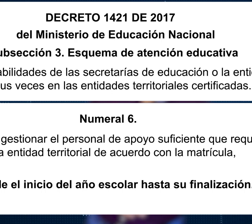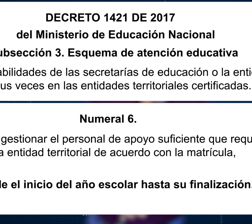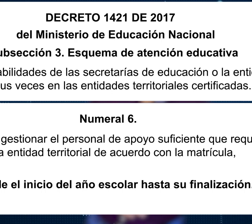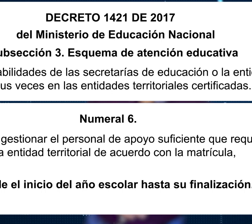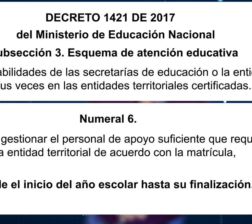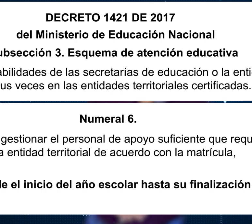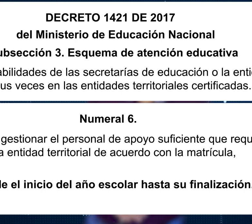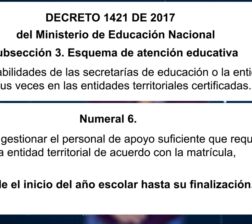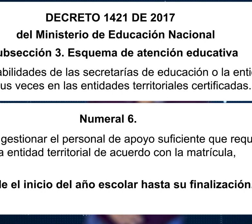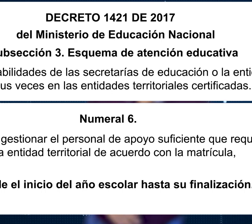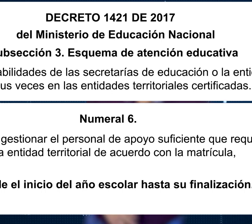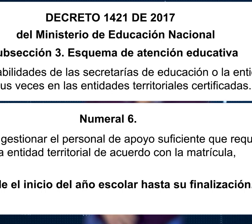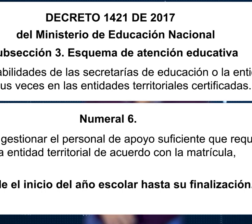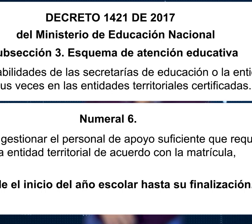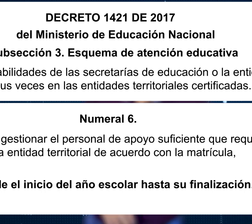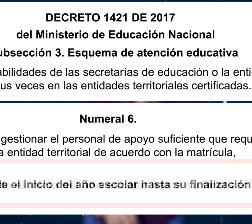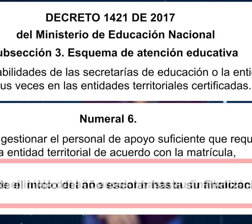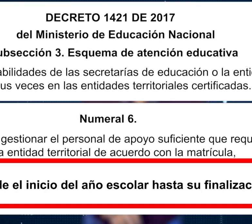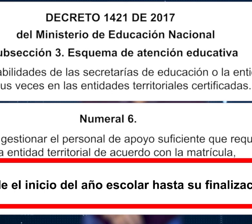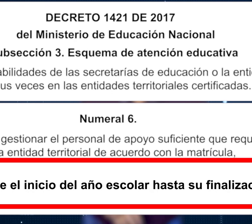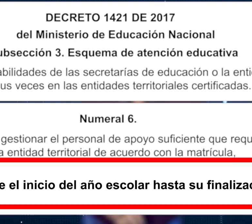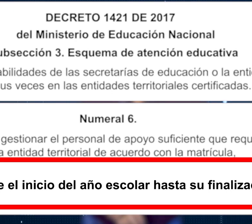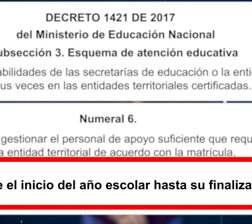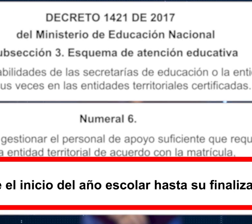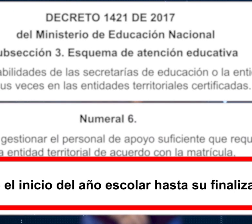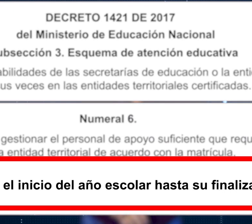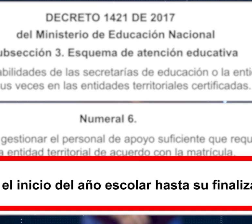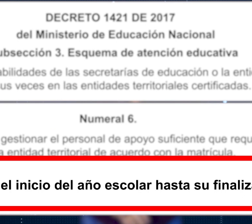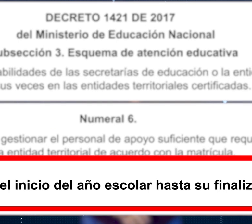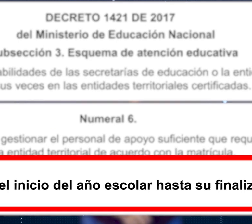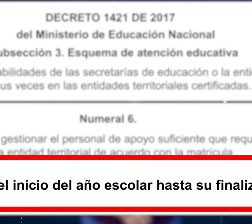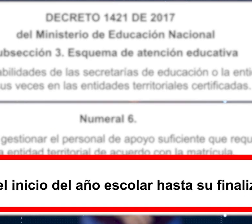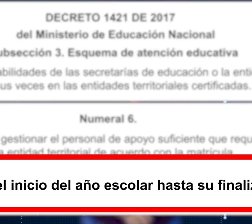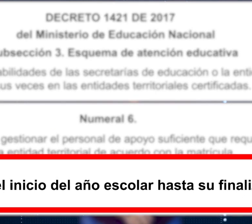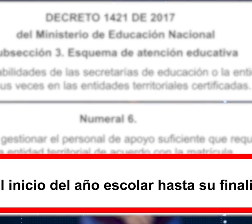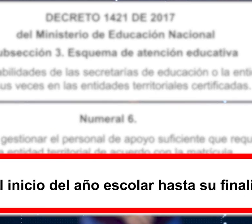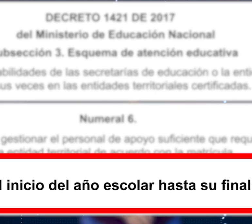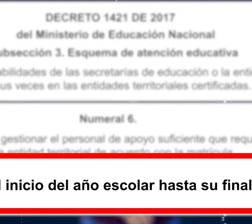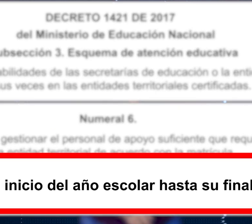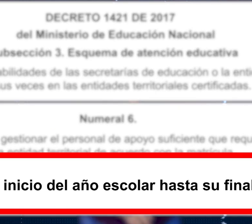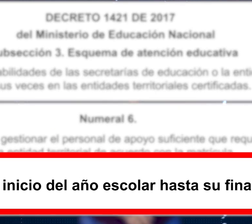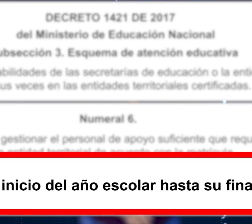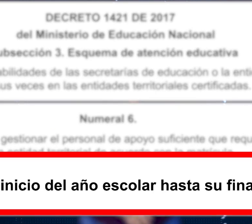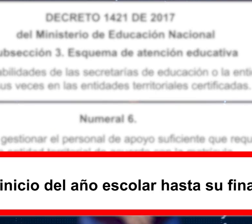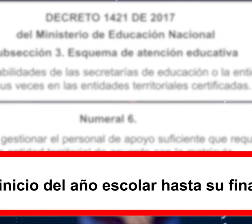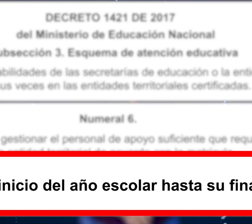de acuerdo con la matrícula, desde el inicio del año escolar hasta su finalización.